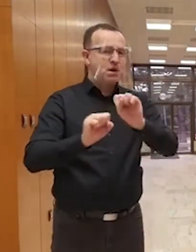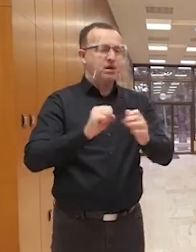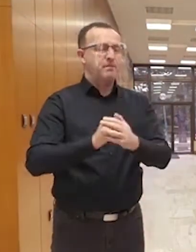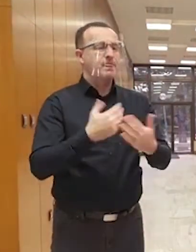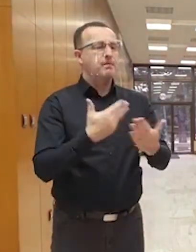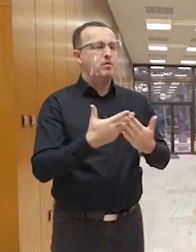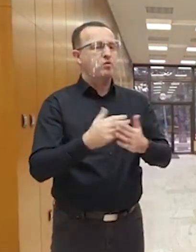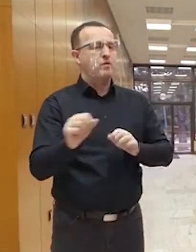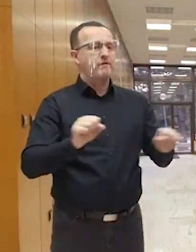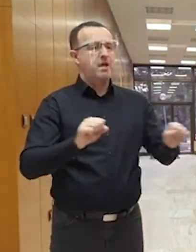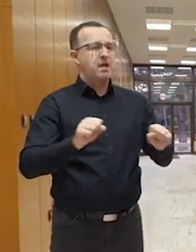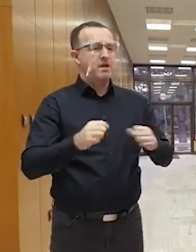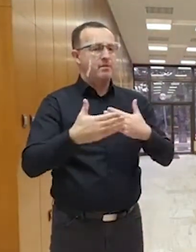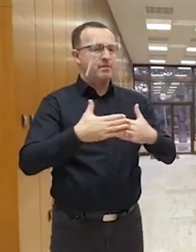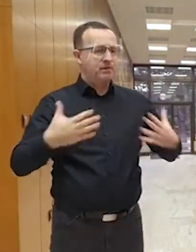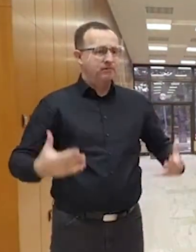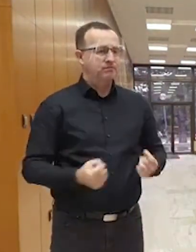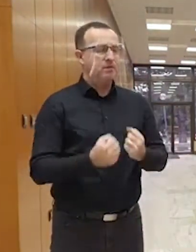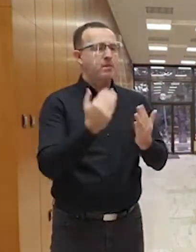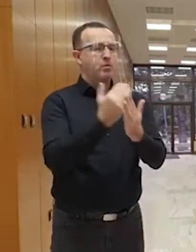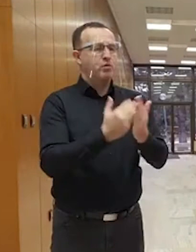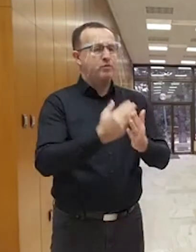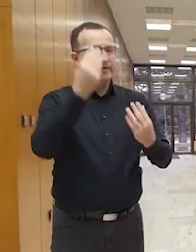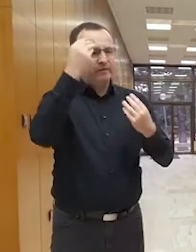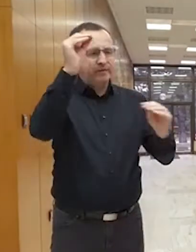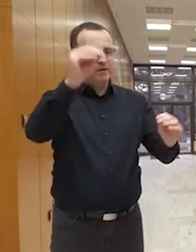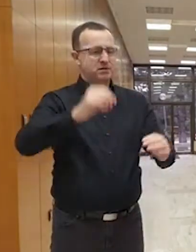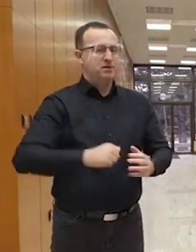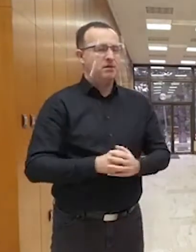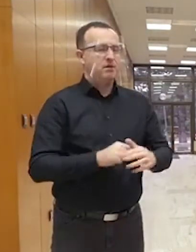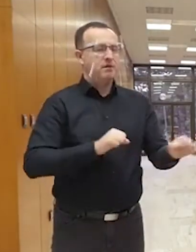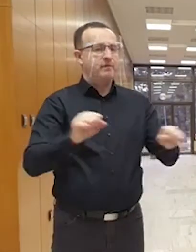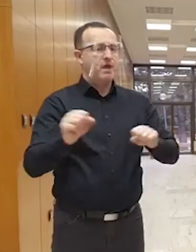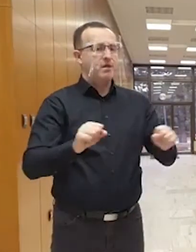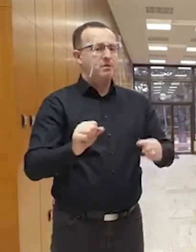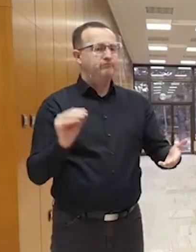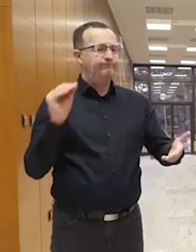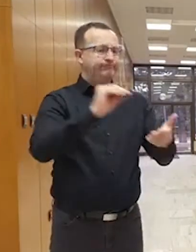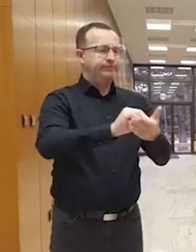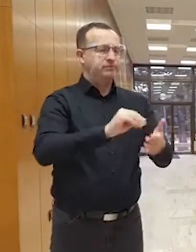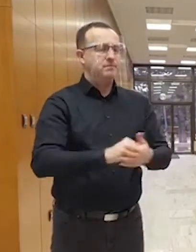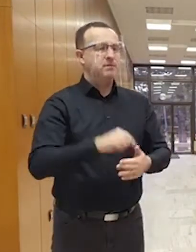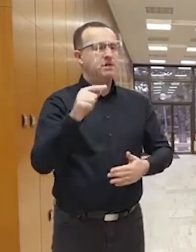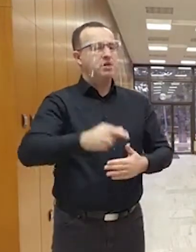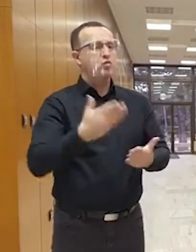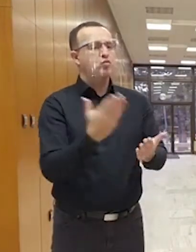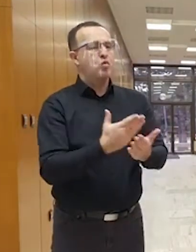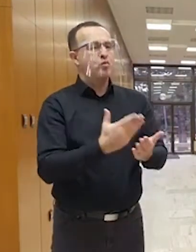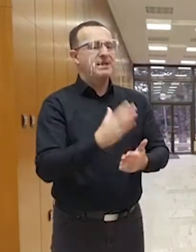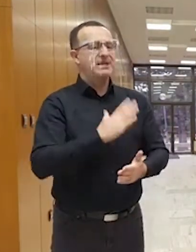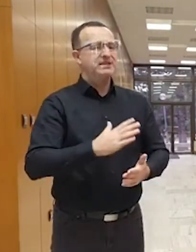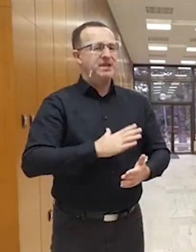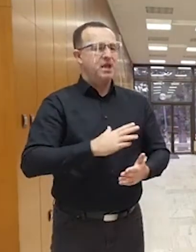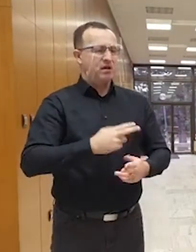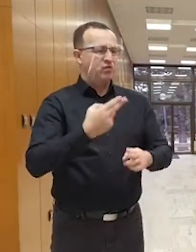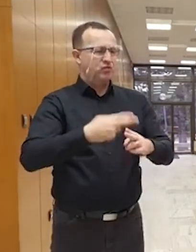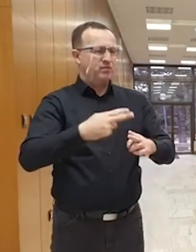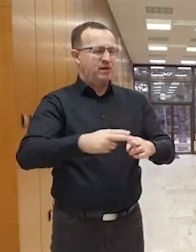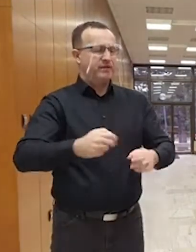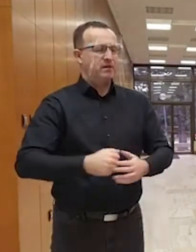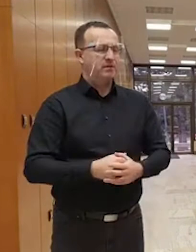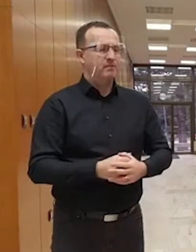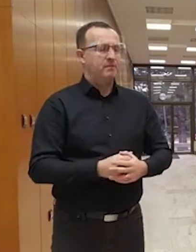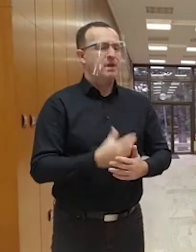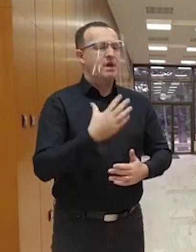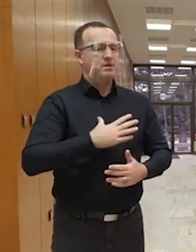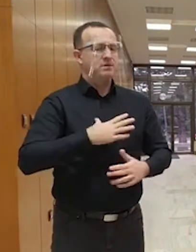vláda už pri svojom vzniku do programového vyhlásenia vlády napísala, že tieto dokumenty chce aktualizovať a